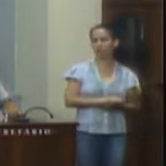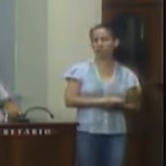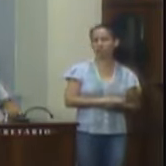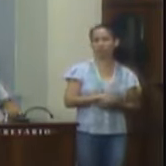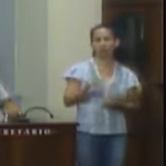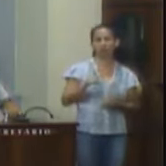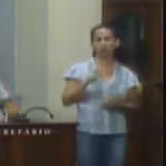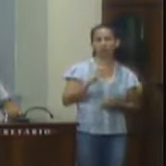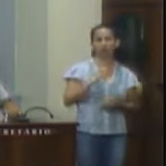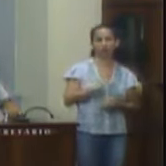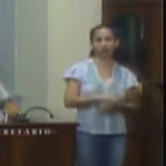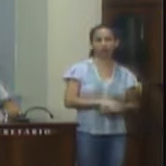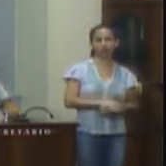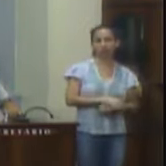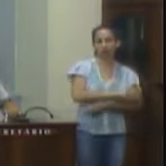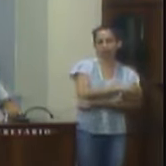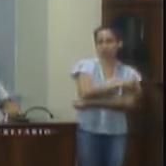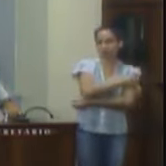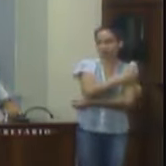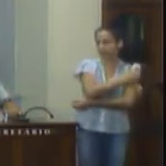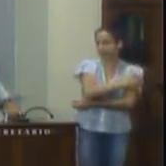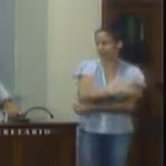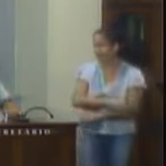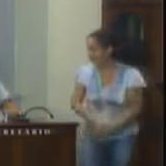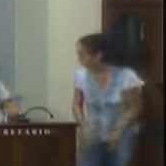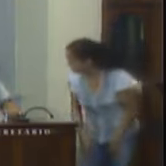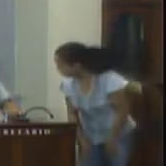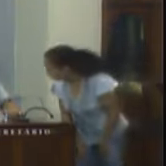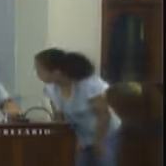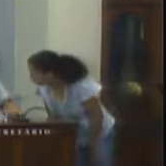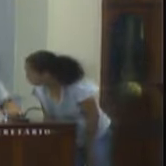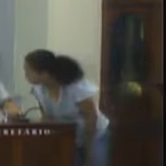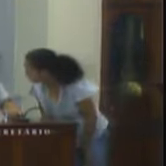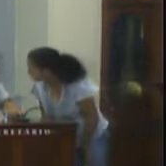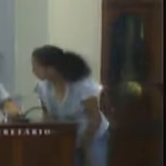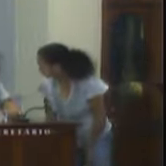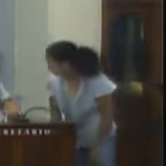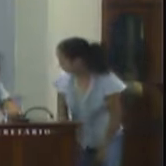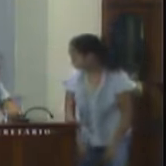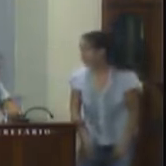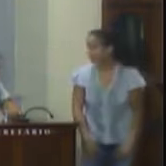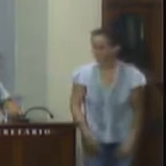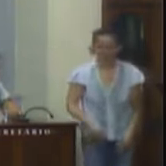professor Rafael que a gente possa aqui encaminhar a ordem do dia